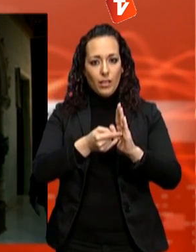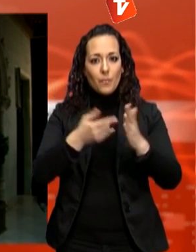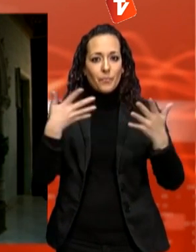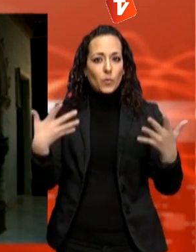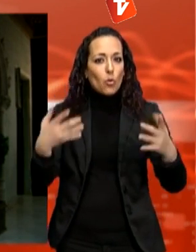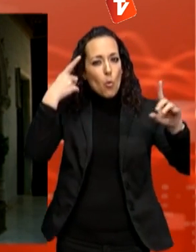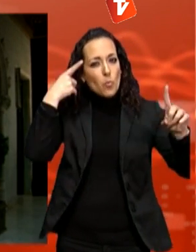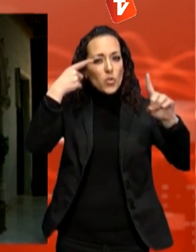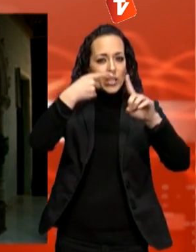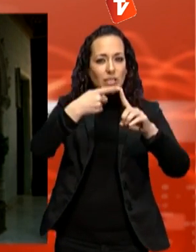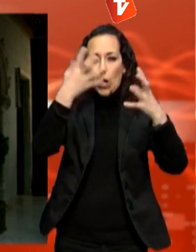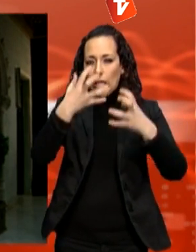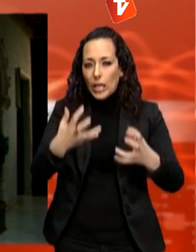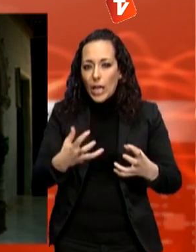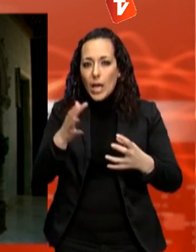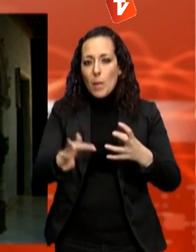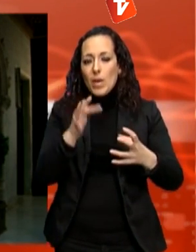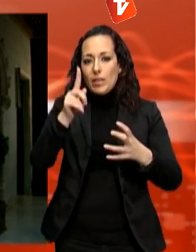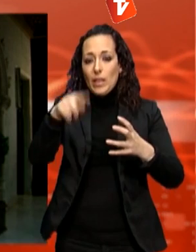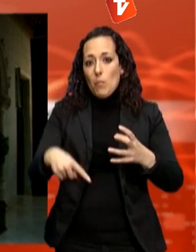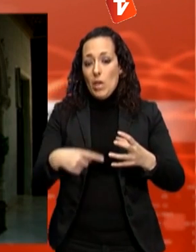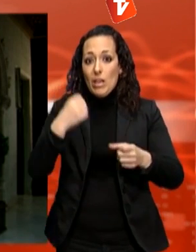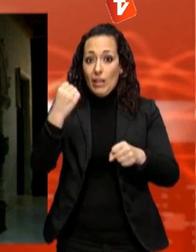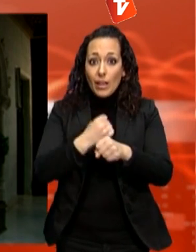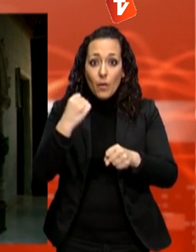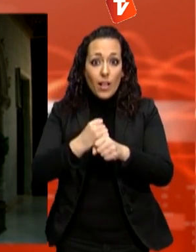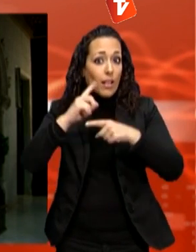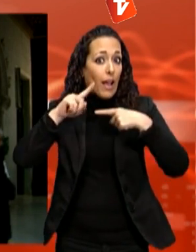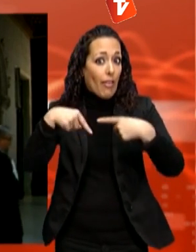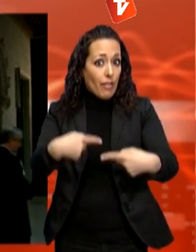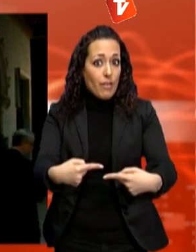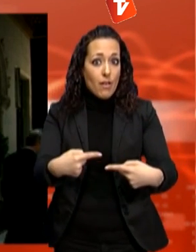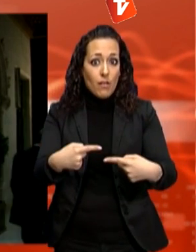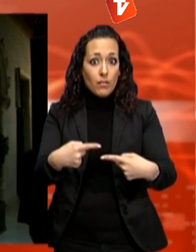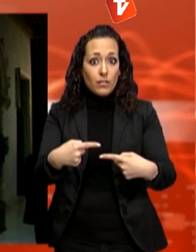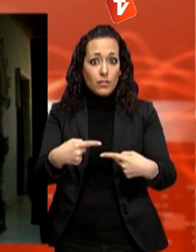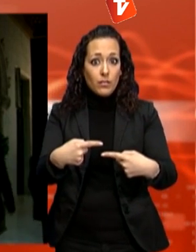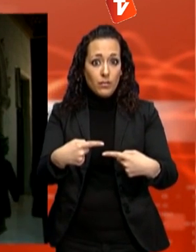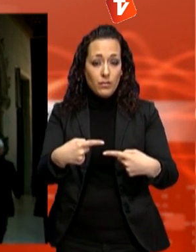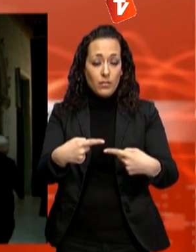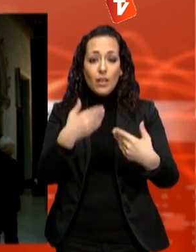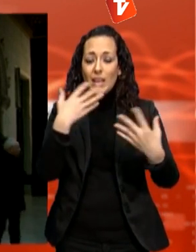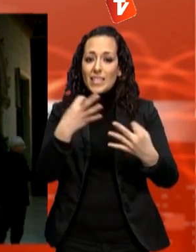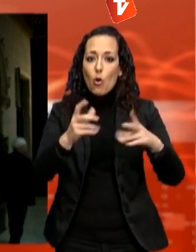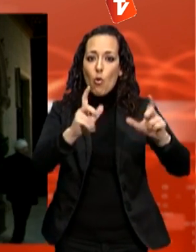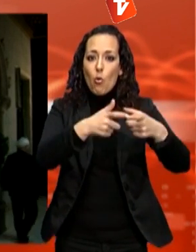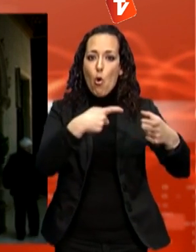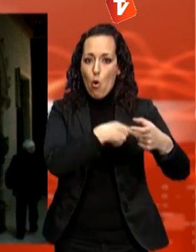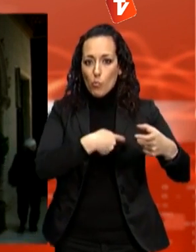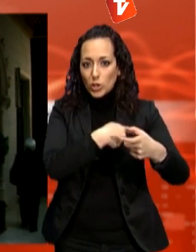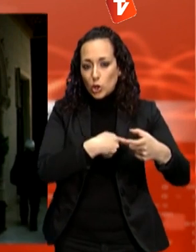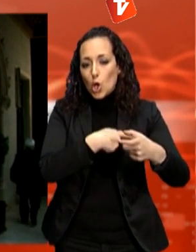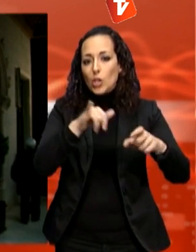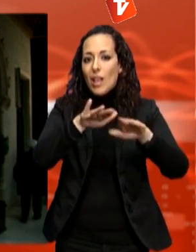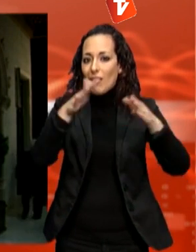el propi treballar i en el propi devenir dels diferents comissions i formes i